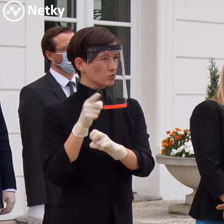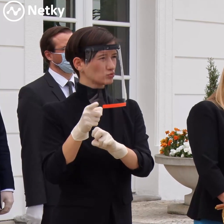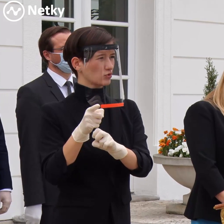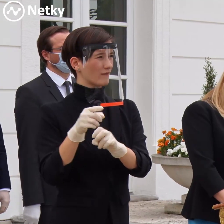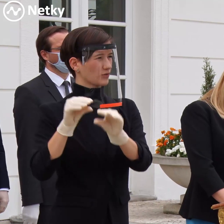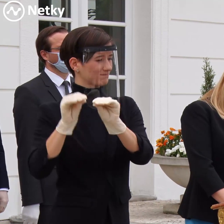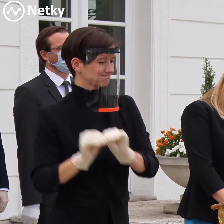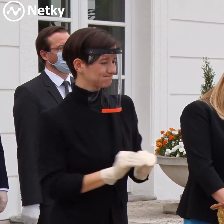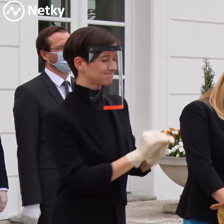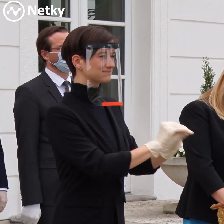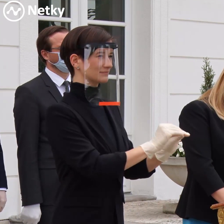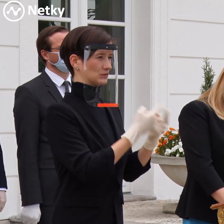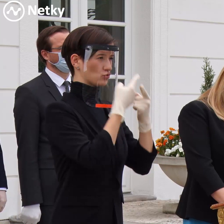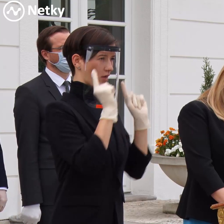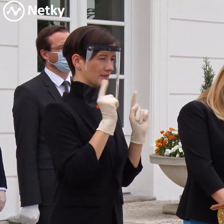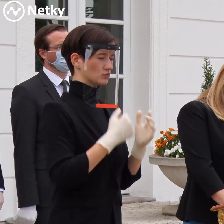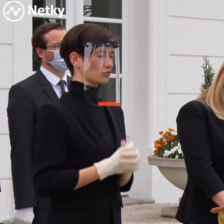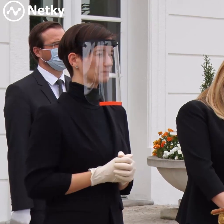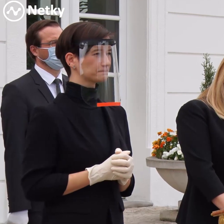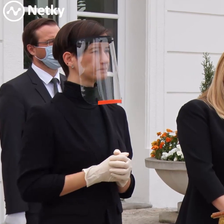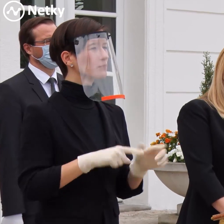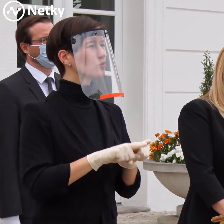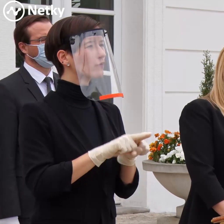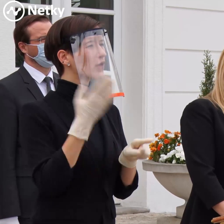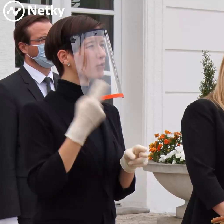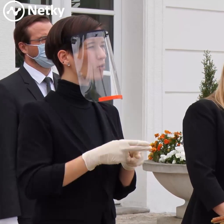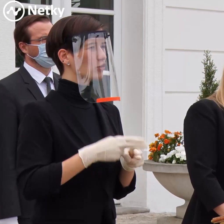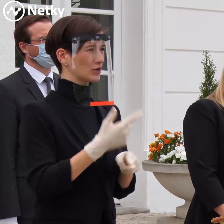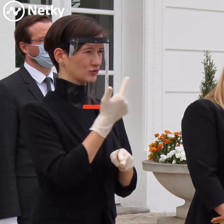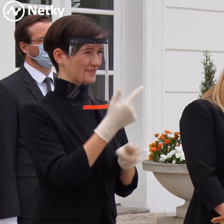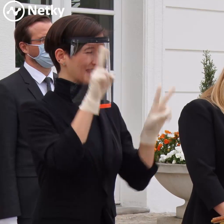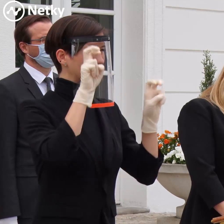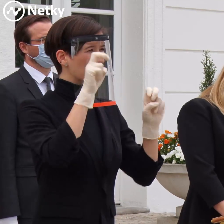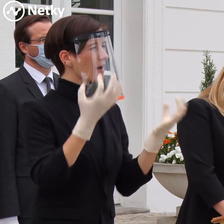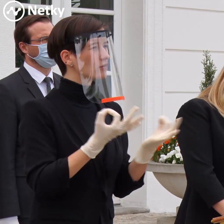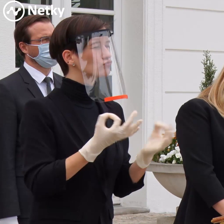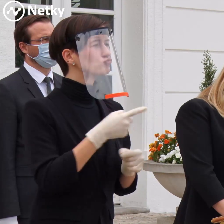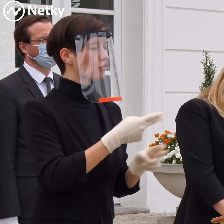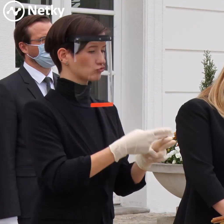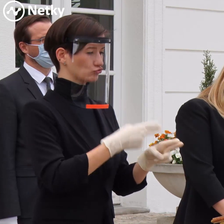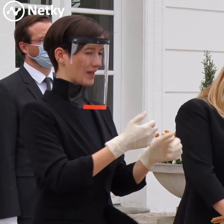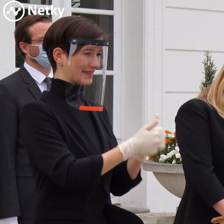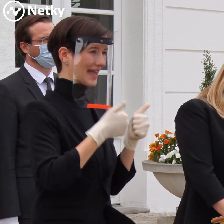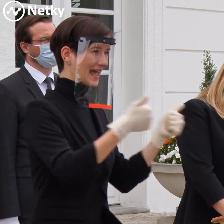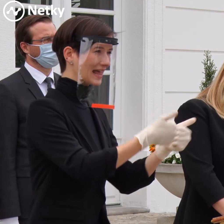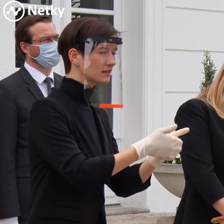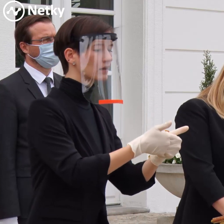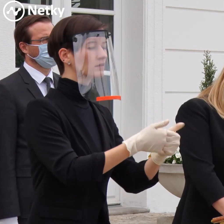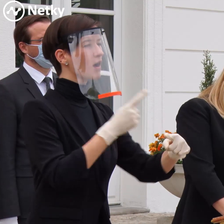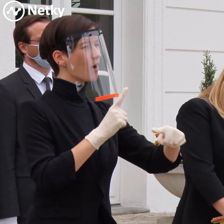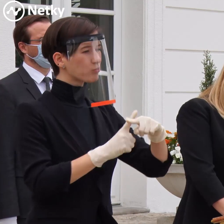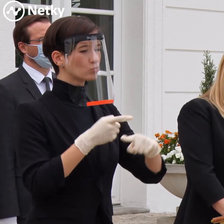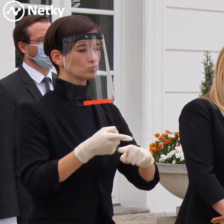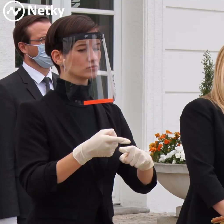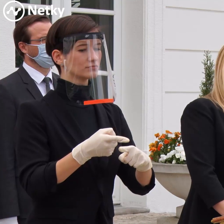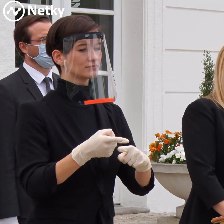Slovensku, sme sa dotkli ešte dvoch tém, a to sú štátna karanténa a zároveň financovanie krízových